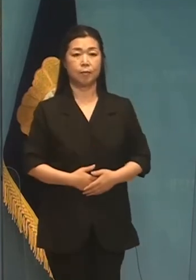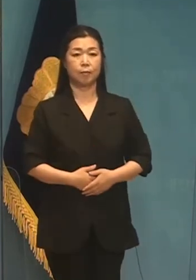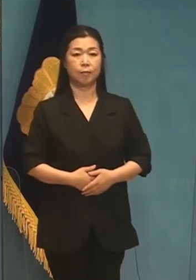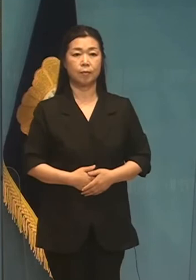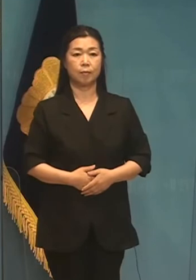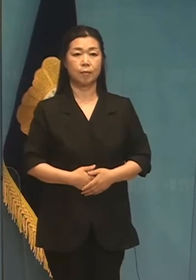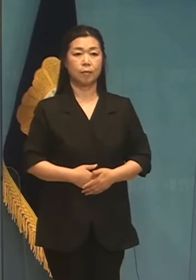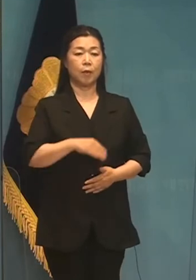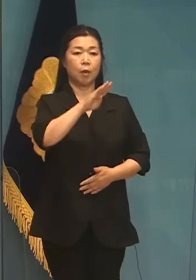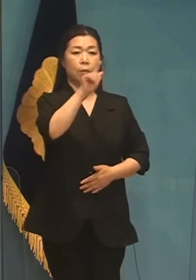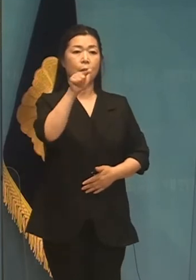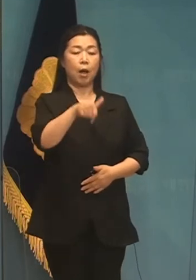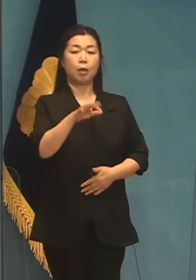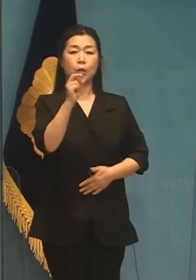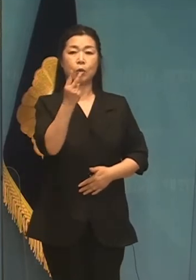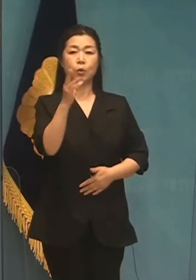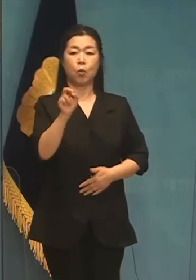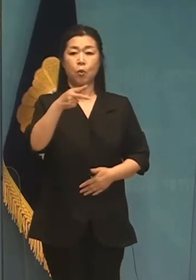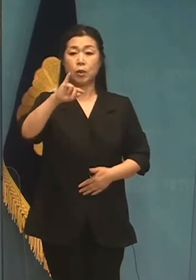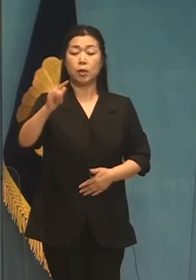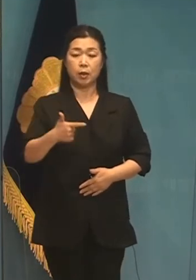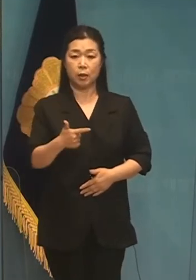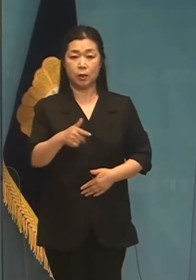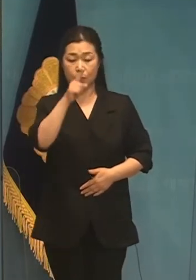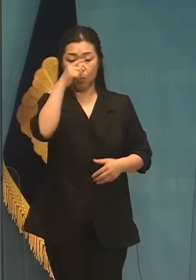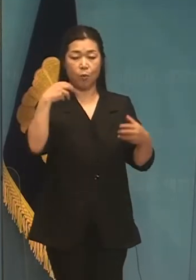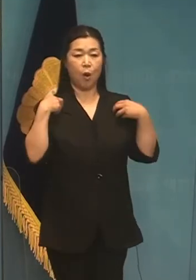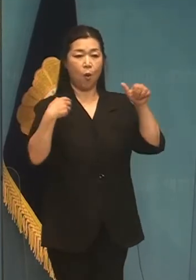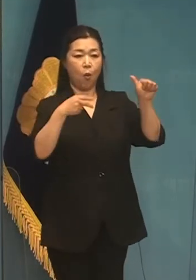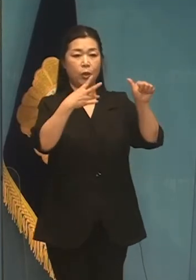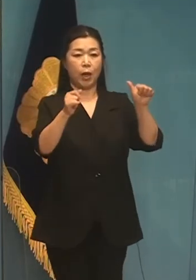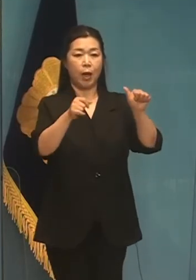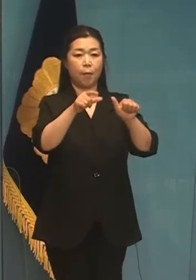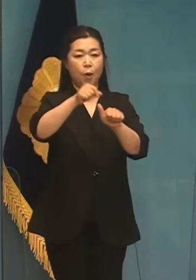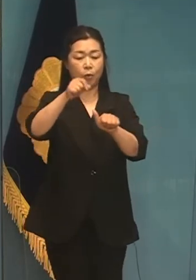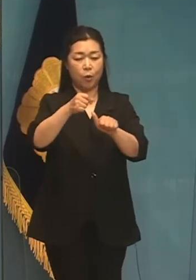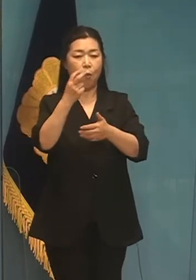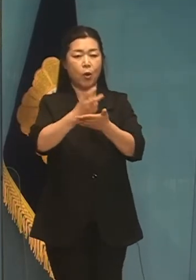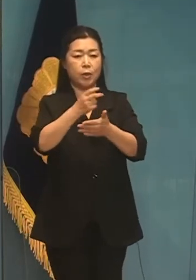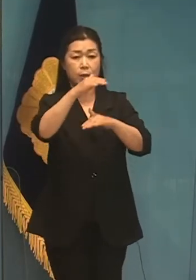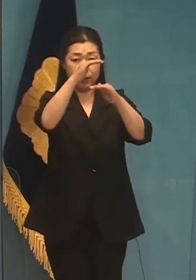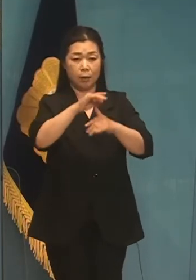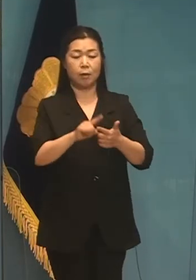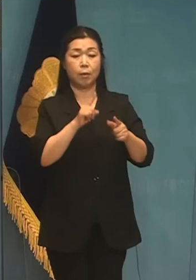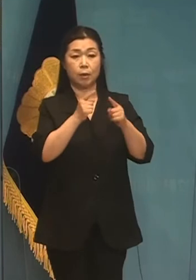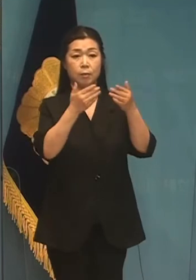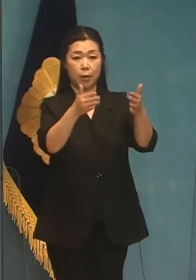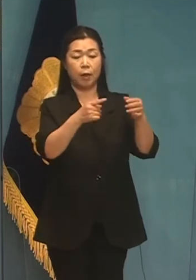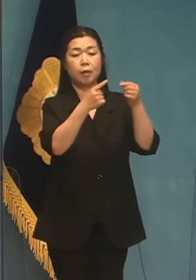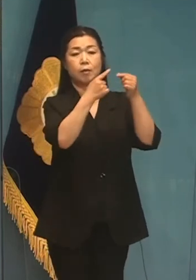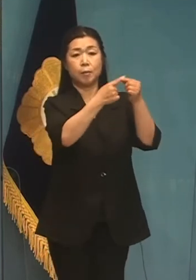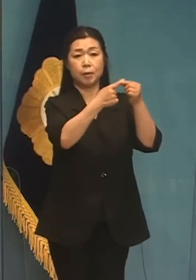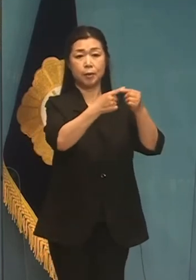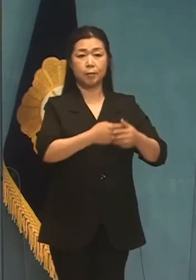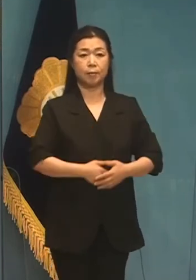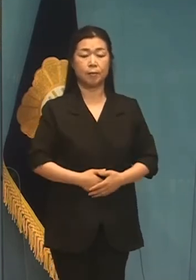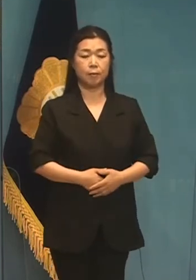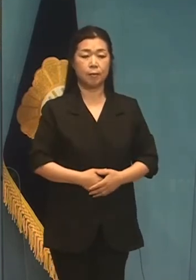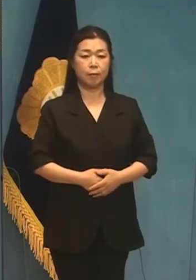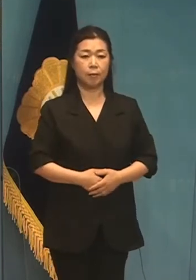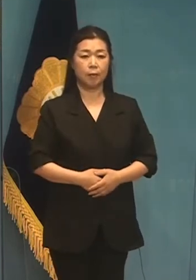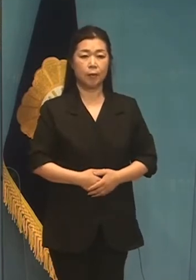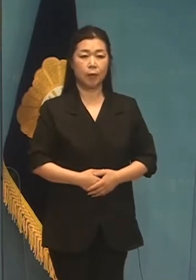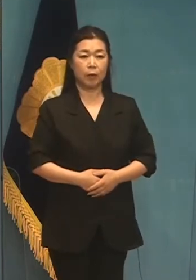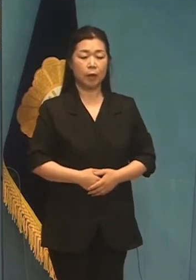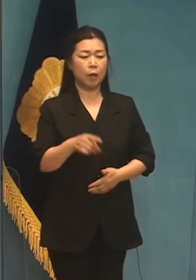박용신 정부의 5대 인사원칙의 과연에 대해서 말씀드리겠습니다. 첫 번째, 진영을